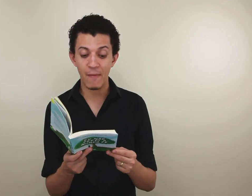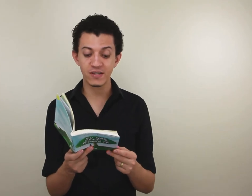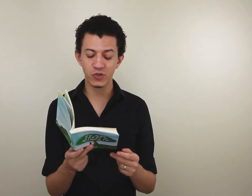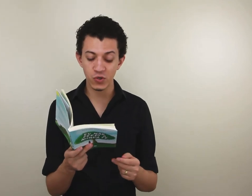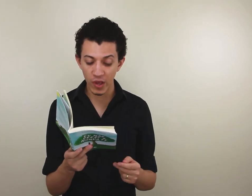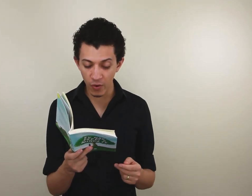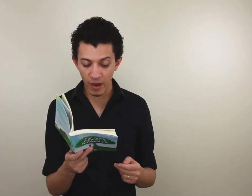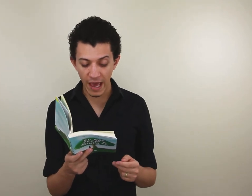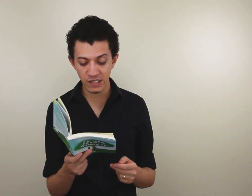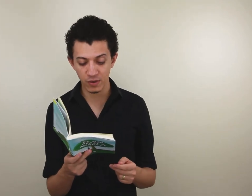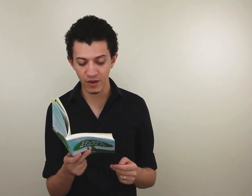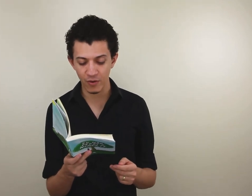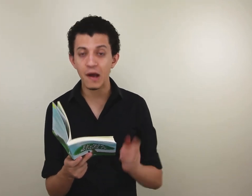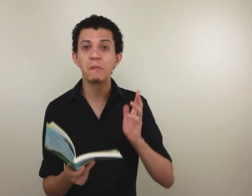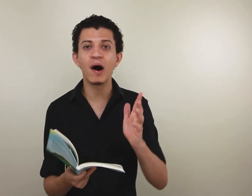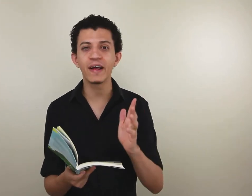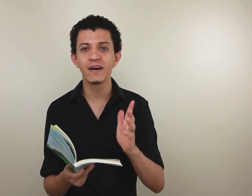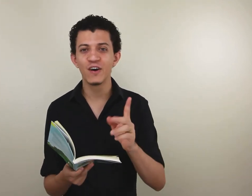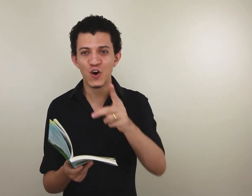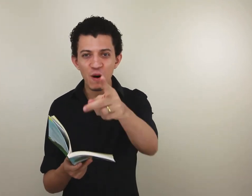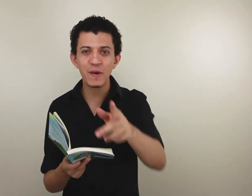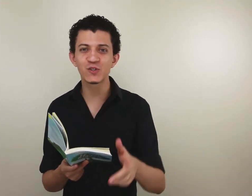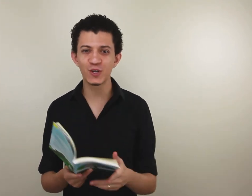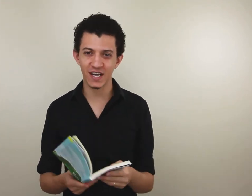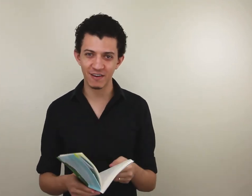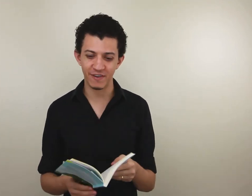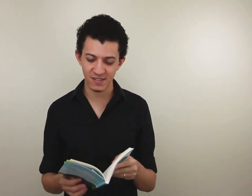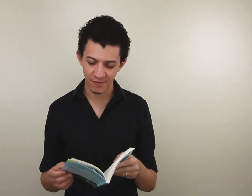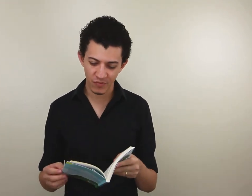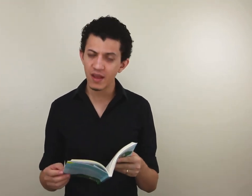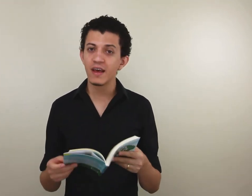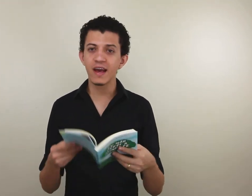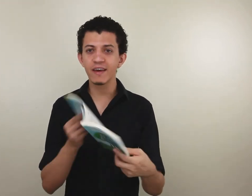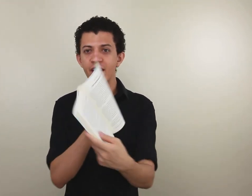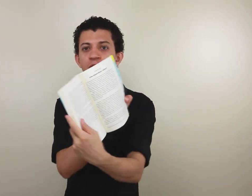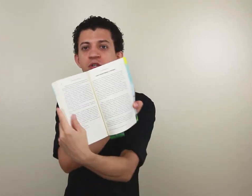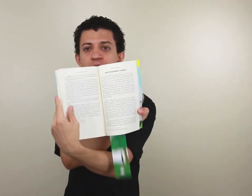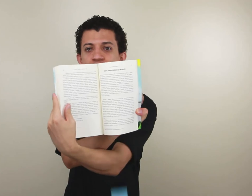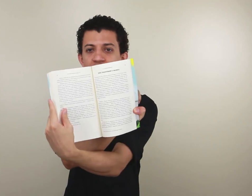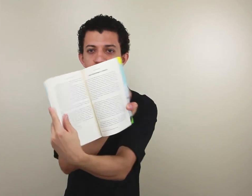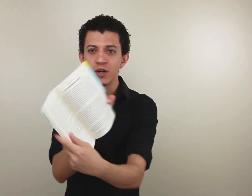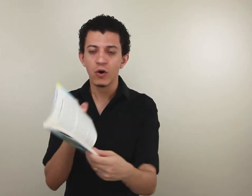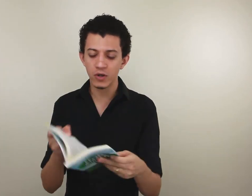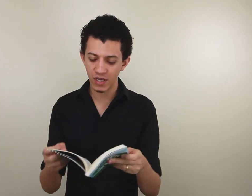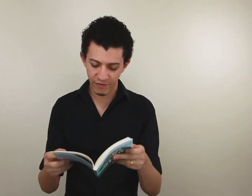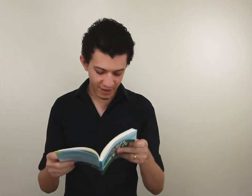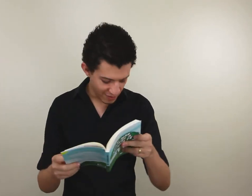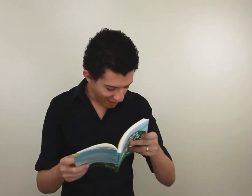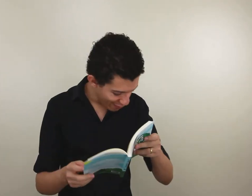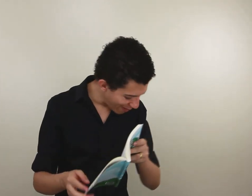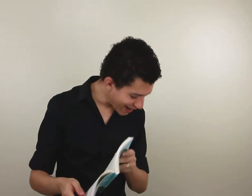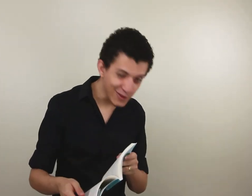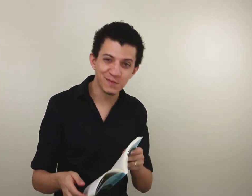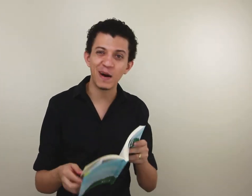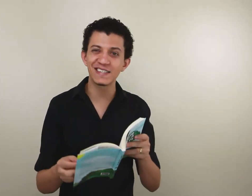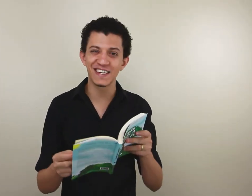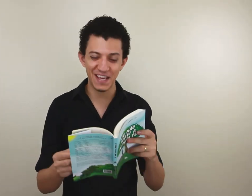Madison sorriu e respondeu, Bora? Uma pessoa de cada vez. E aqui vem a continuidade, onde ele vai, caiu o marcador de página aqui,